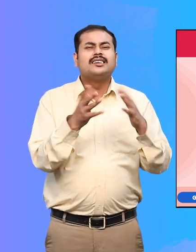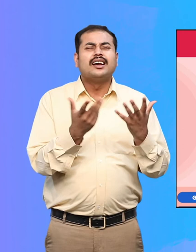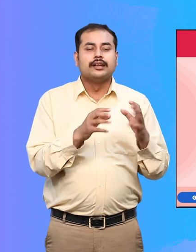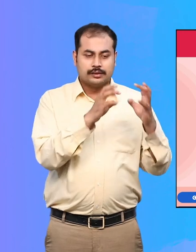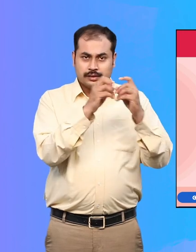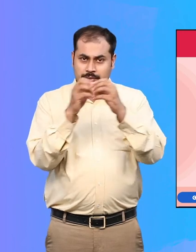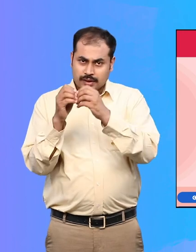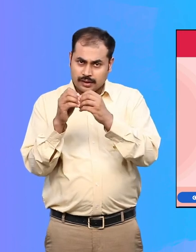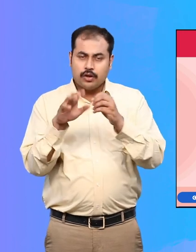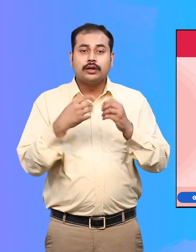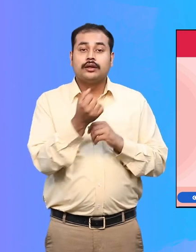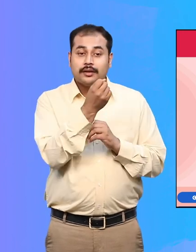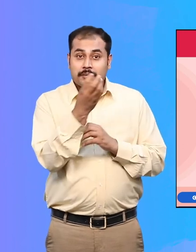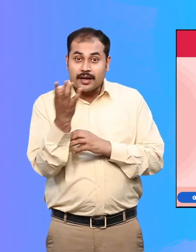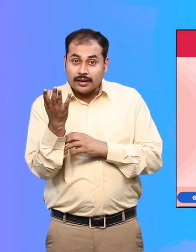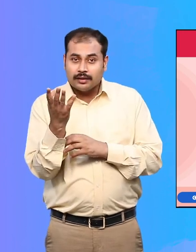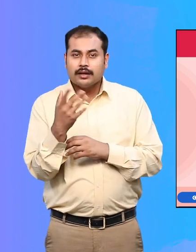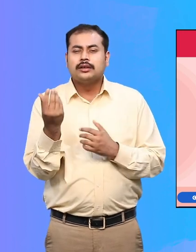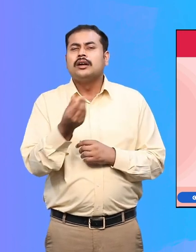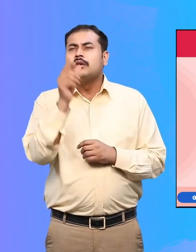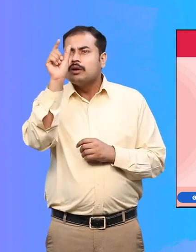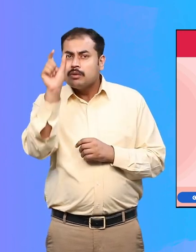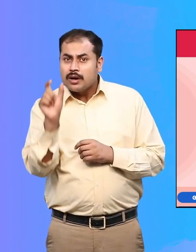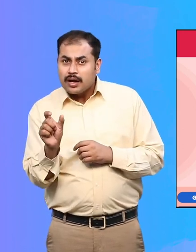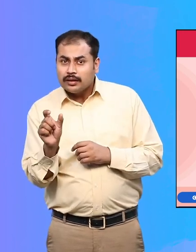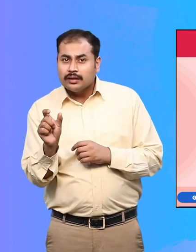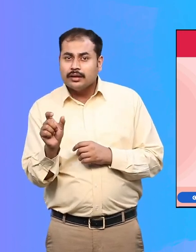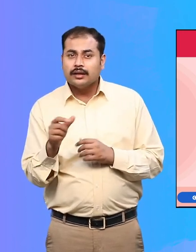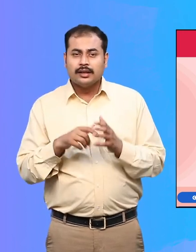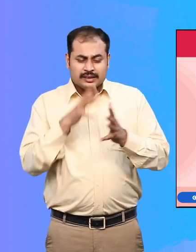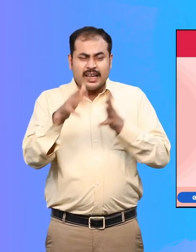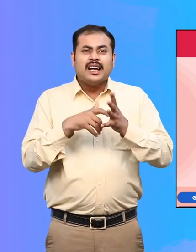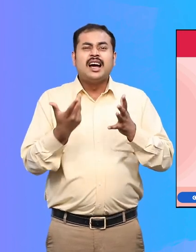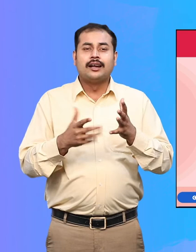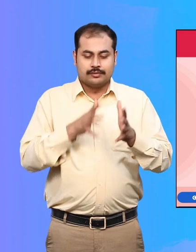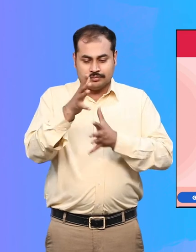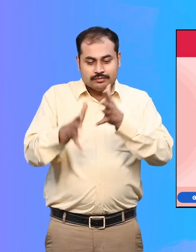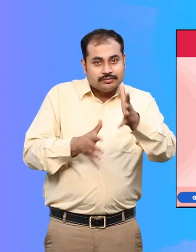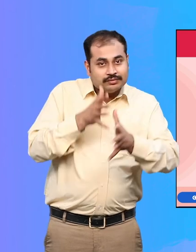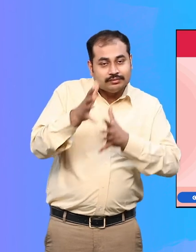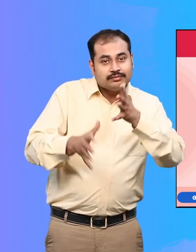और शब्द इस भाशा में उंगलियों तथा हाथों के इशारों से बनाए जाते हैं